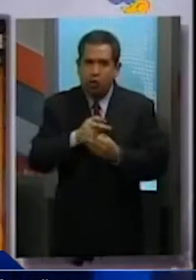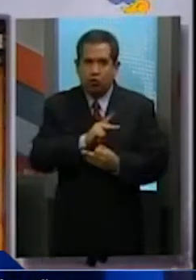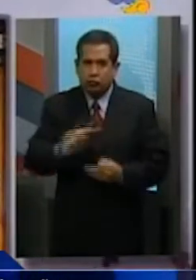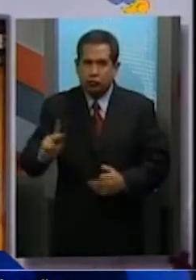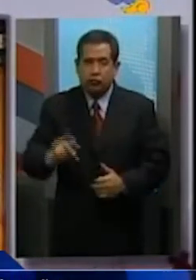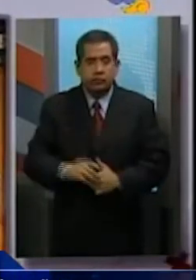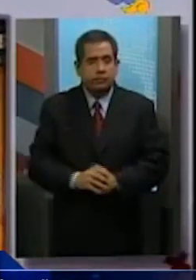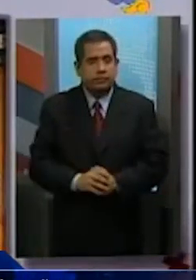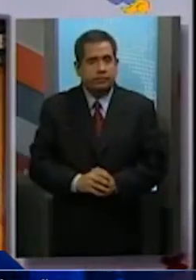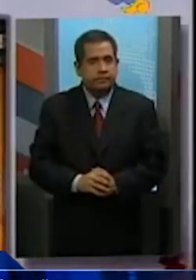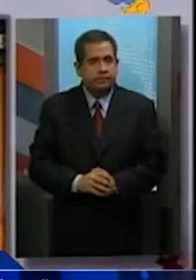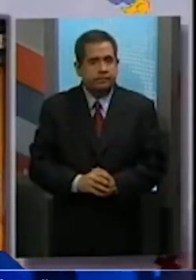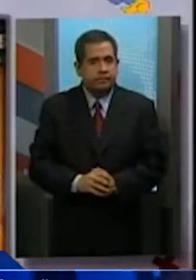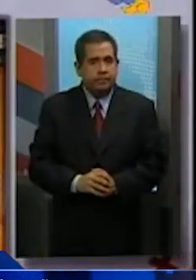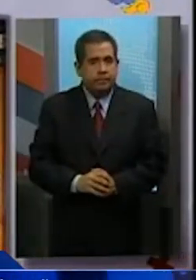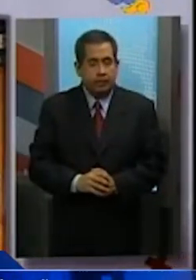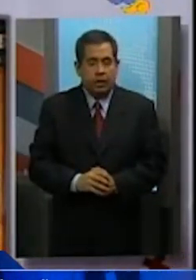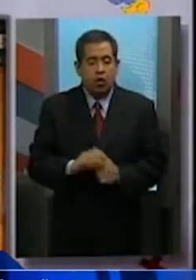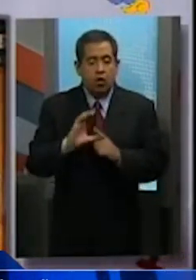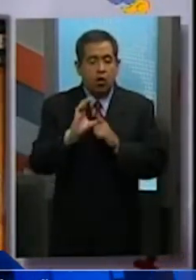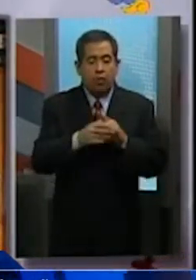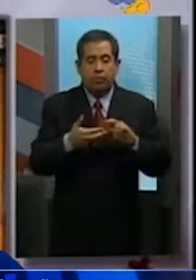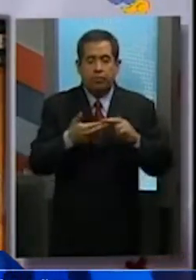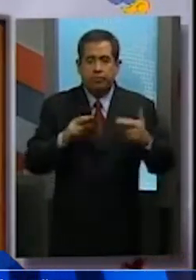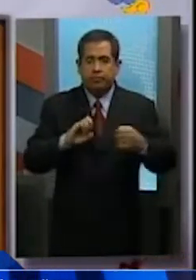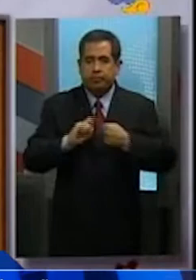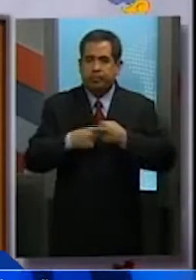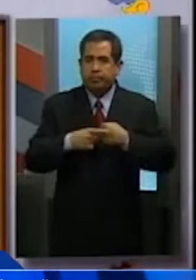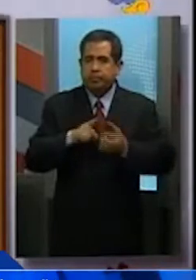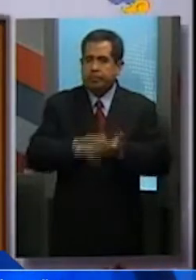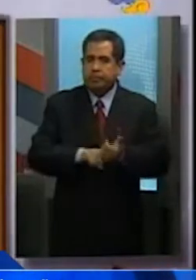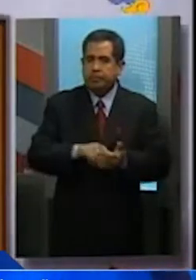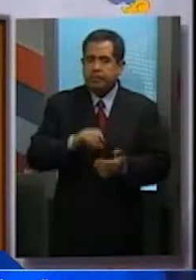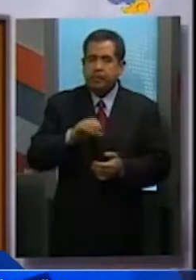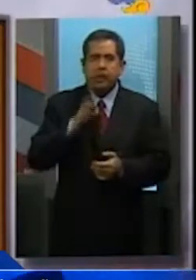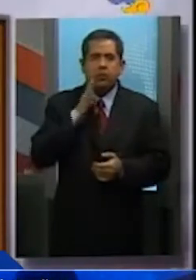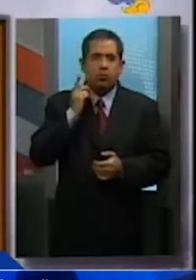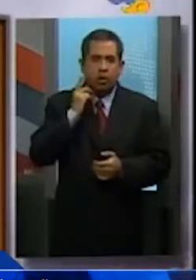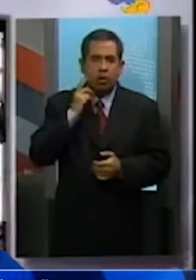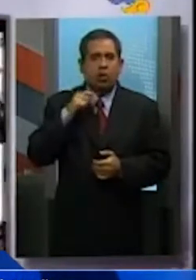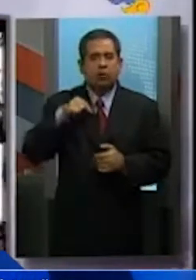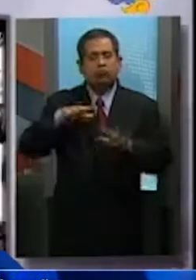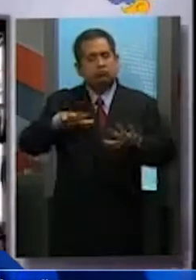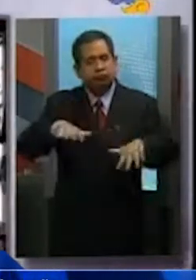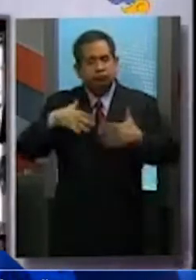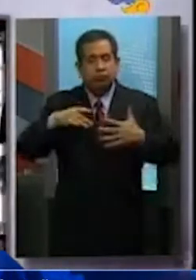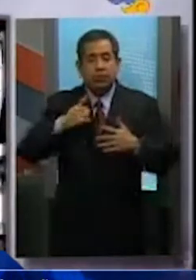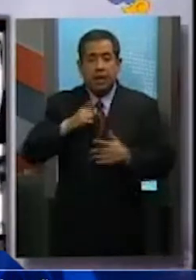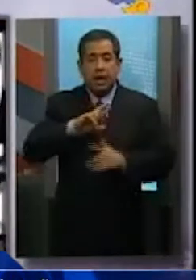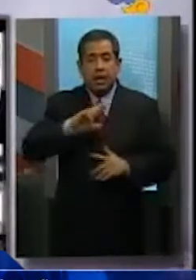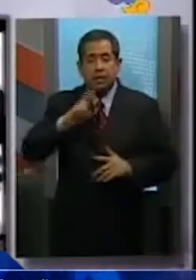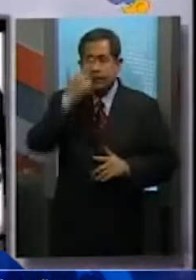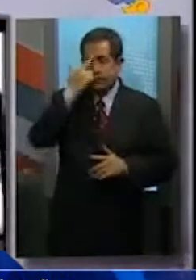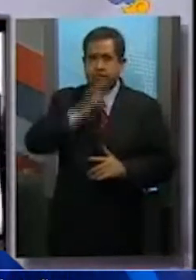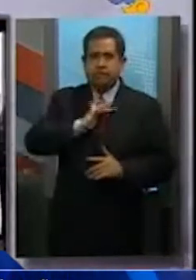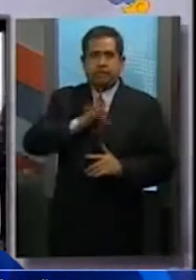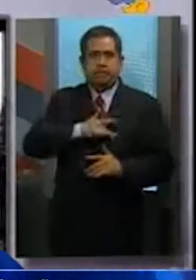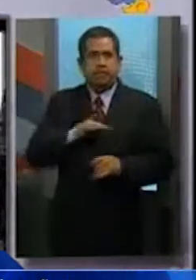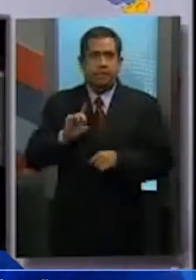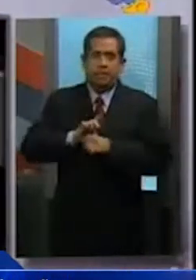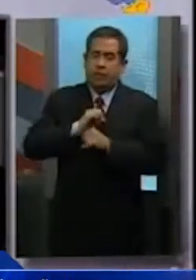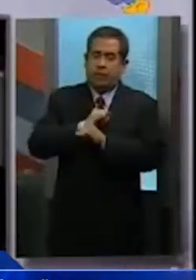La Comisión de Relaciones Exteriores de la Cámara de Diputados realizó un evento para recordar el Día Internacional de